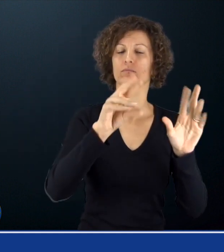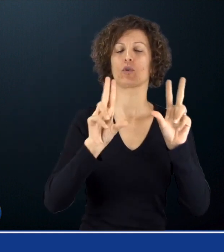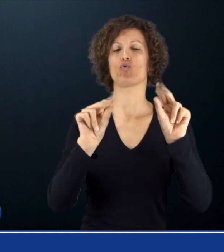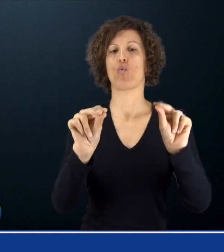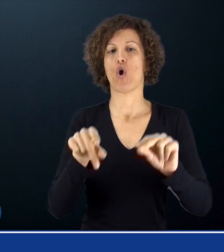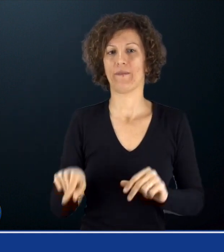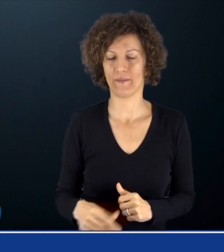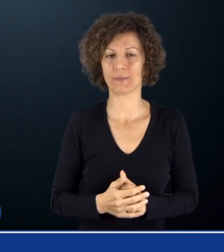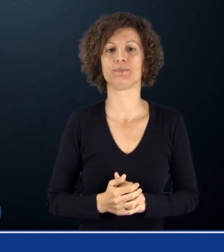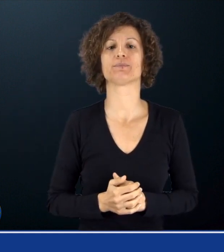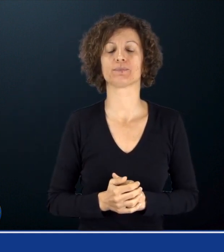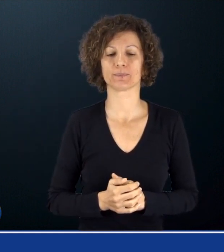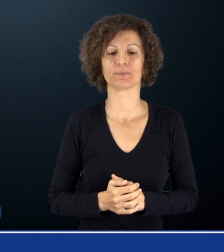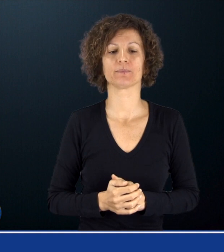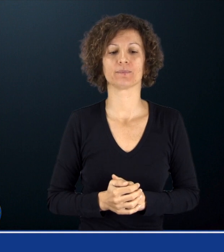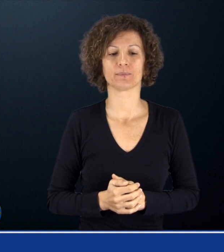1, 2, 3 e 4